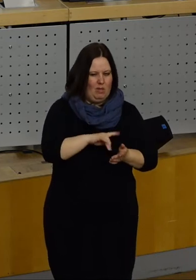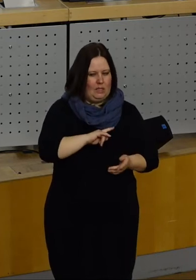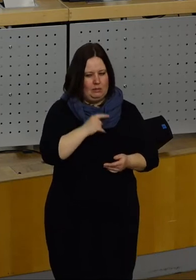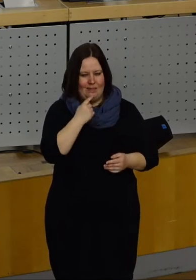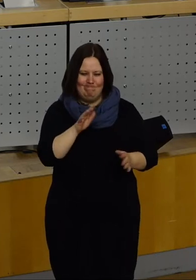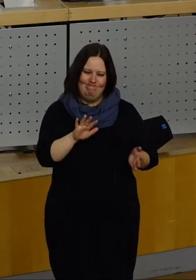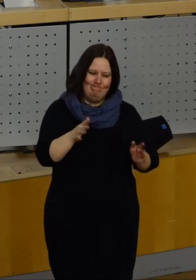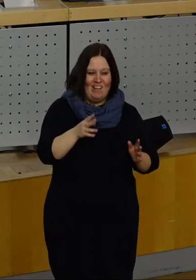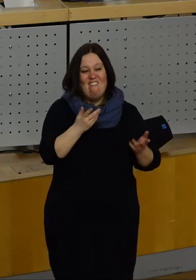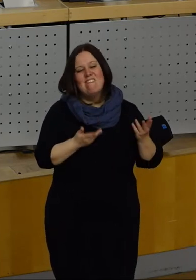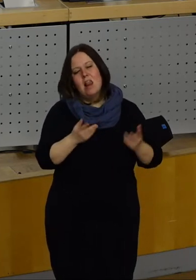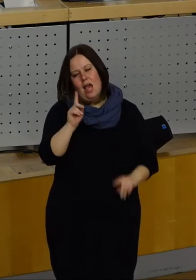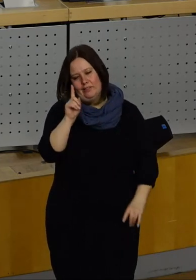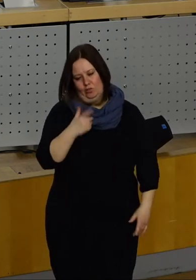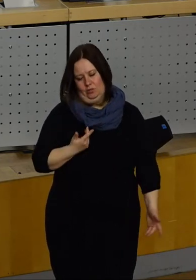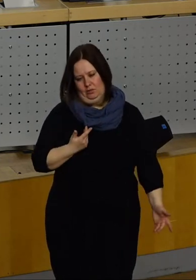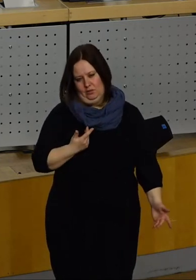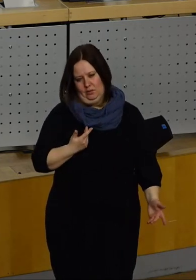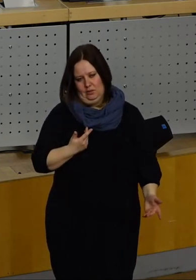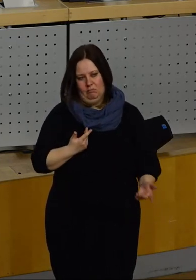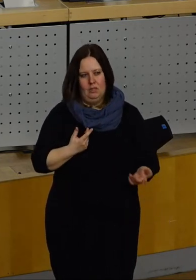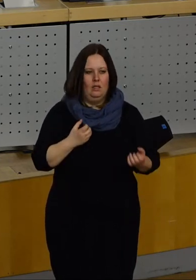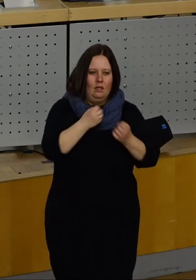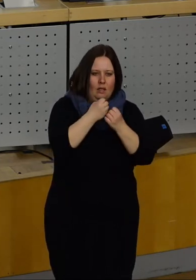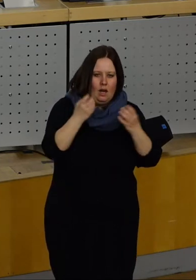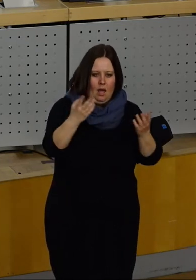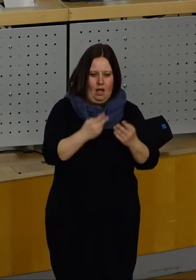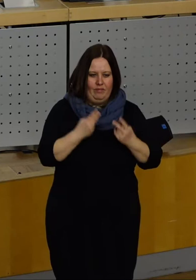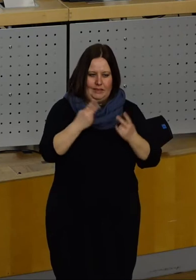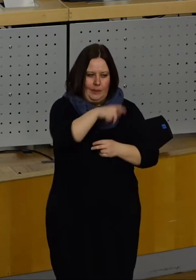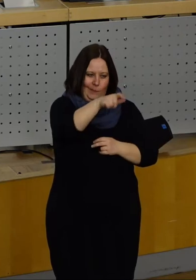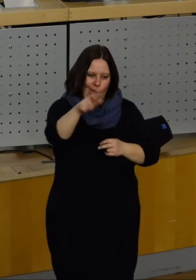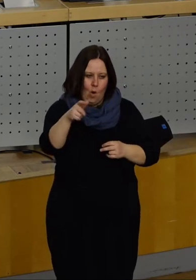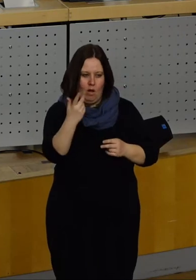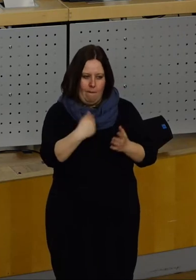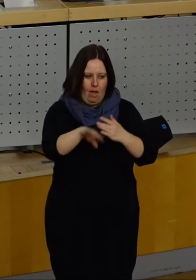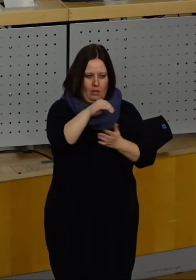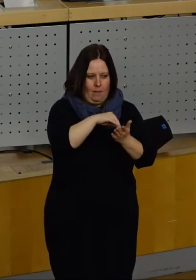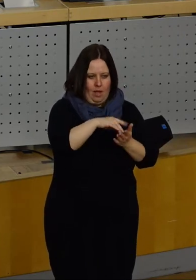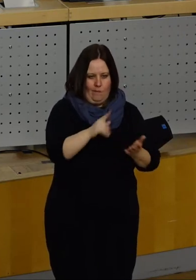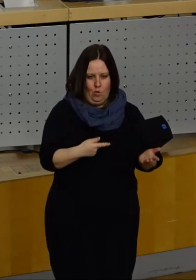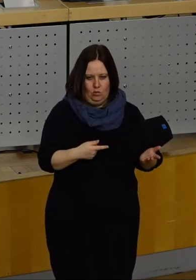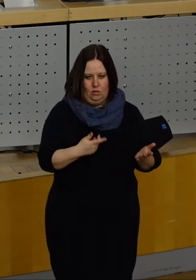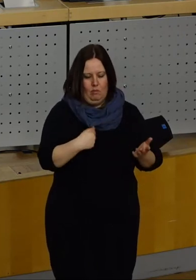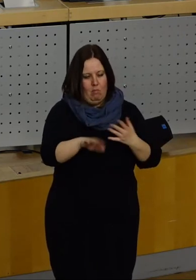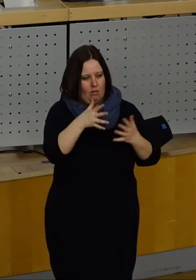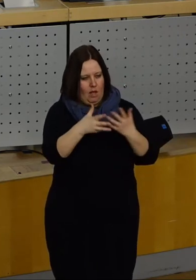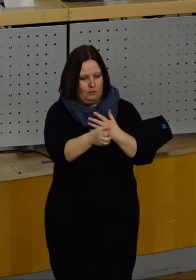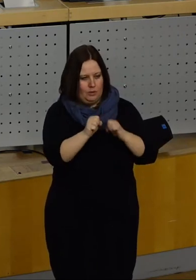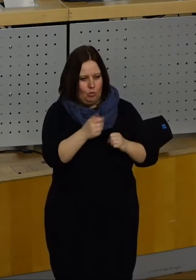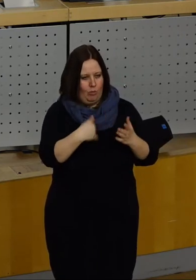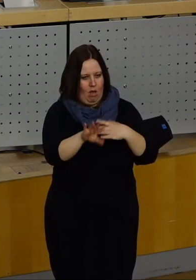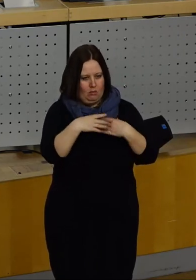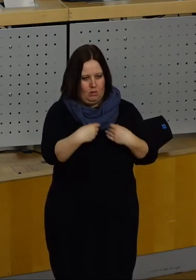aber entschieden, vielleicht. Es ist sicherlich richtig und wichtig, auf diesem Giet voranzukommen, denn dies sorgt für mehr Transparenz und auch